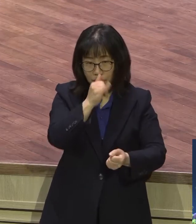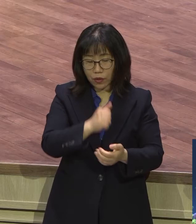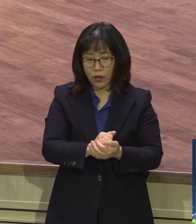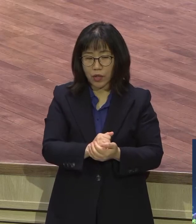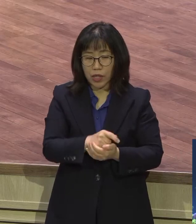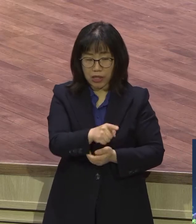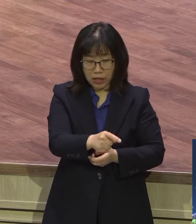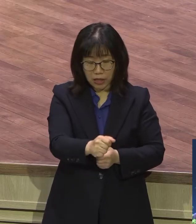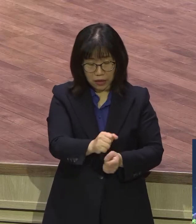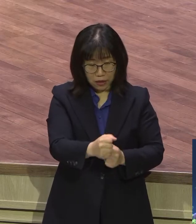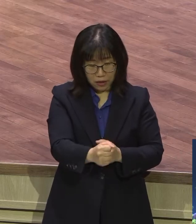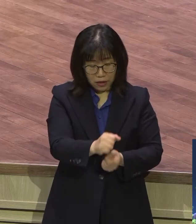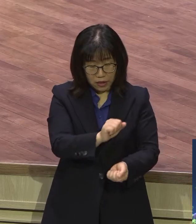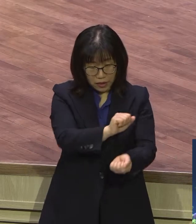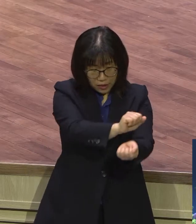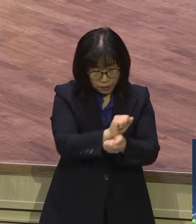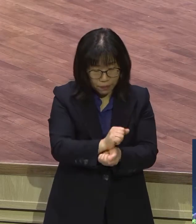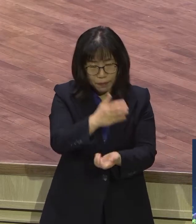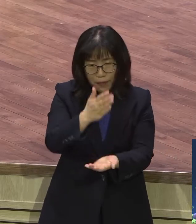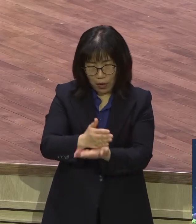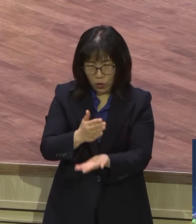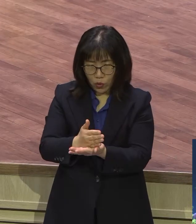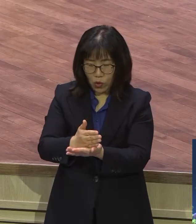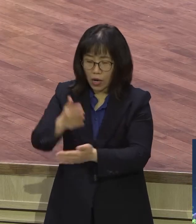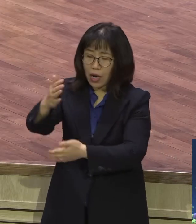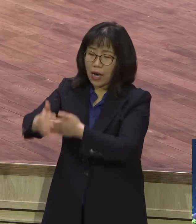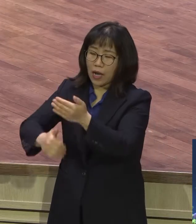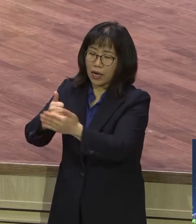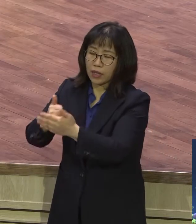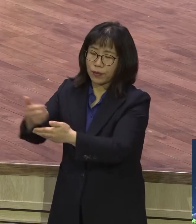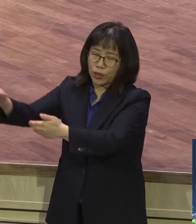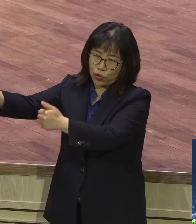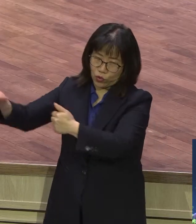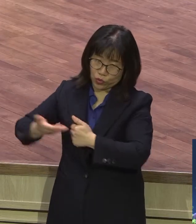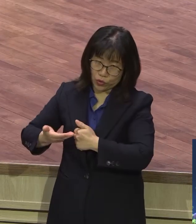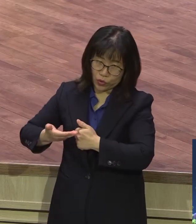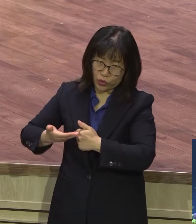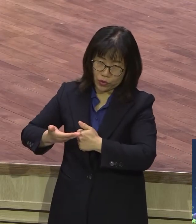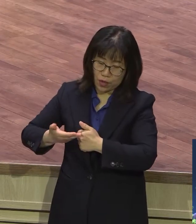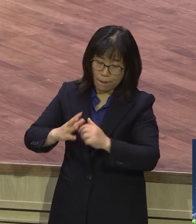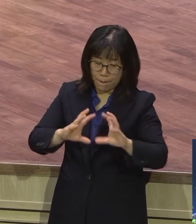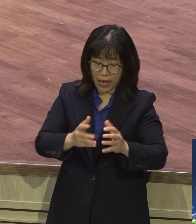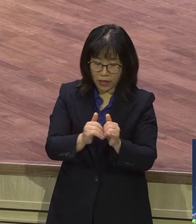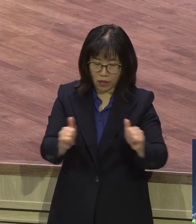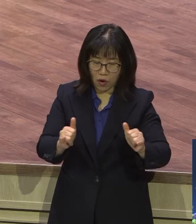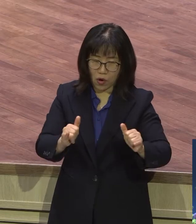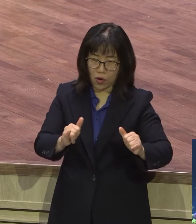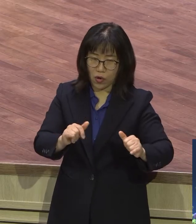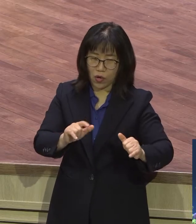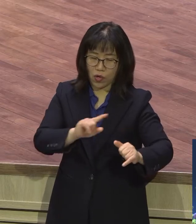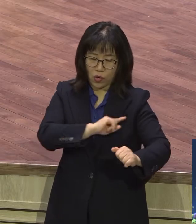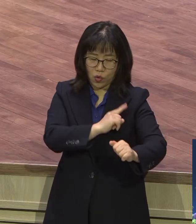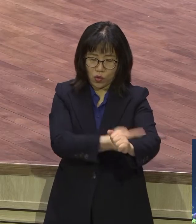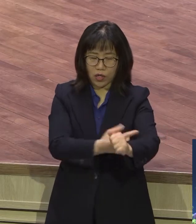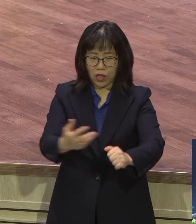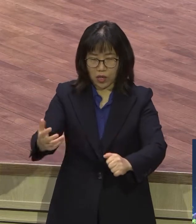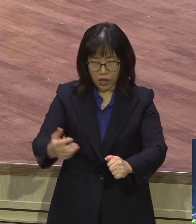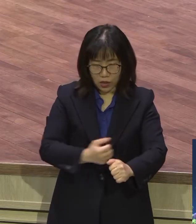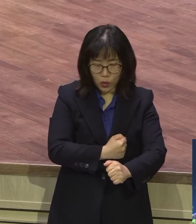하나님이 택한 백성으로 살아가는데 필요한 삶의 방식을 말씀하신